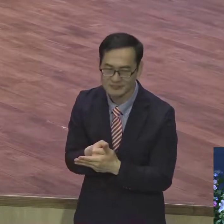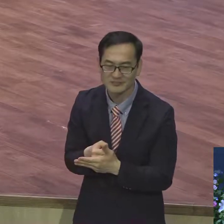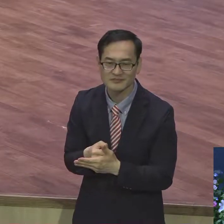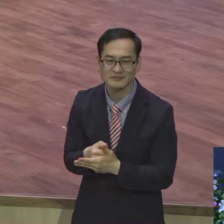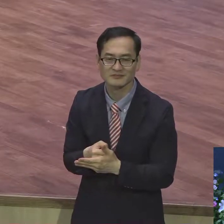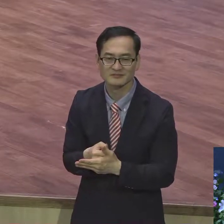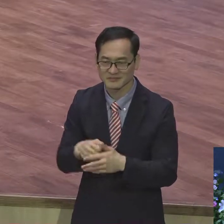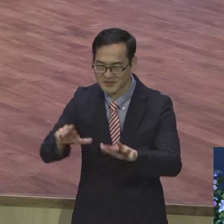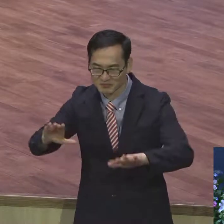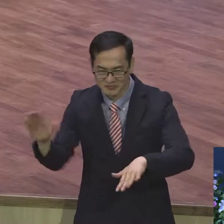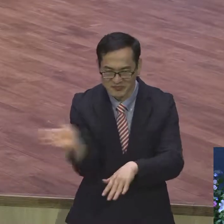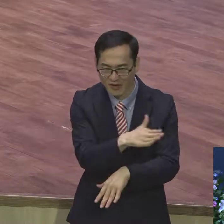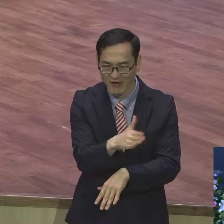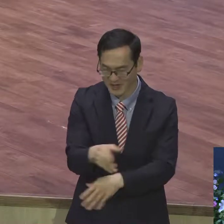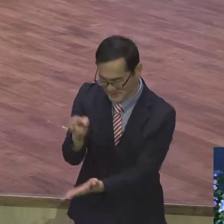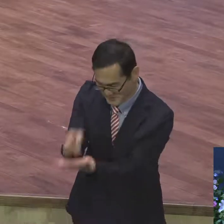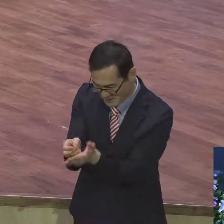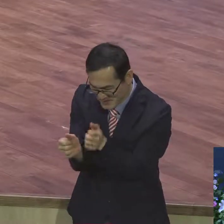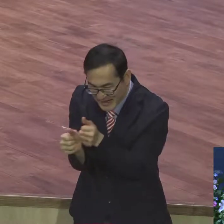이제부터는 거짓말하지 않겠다.